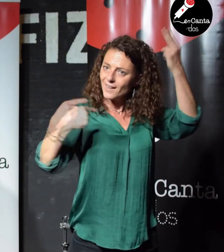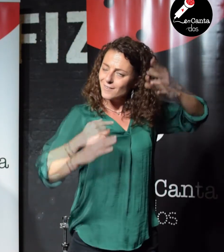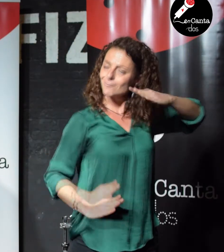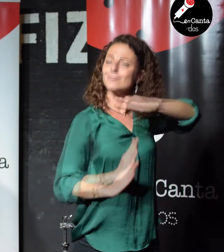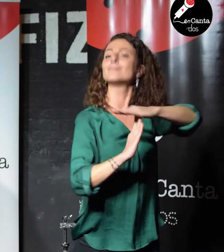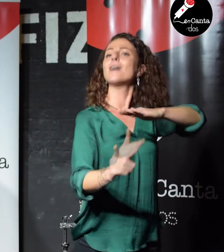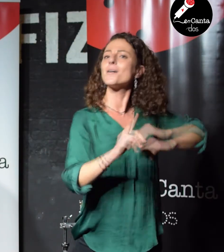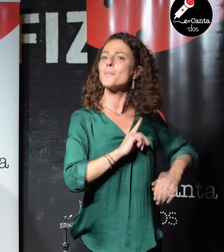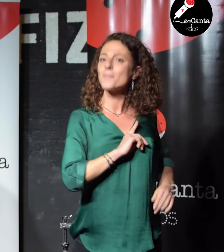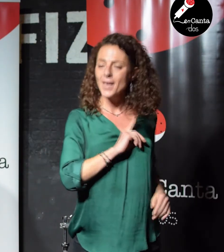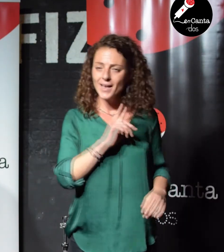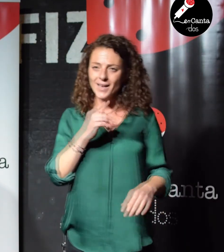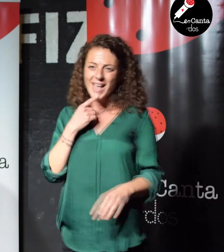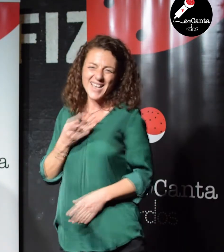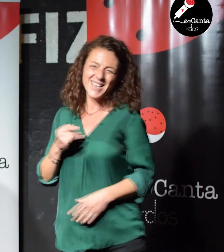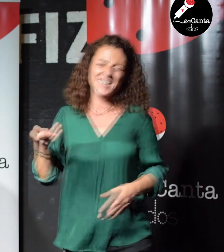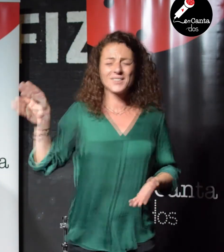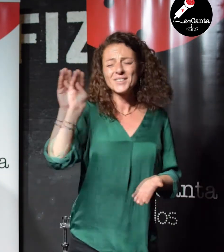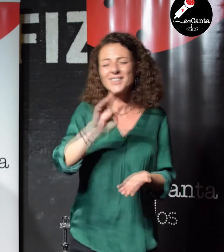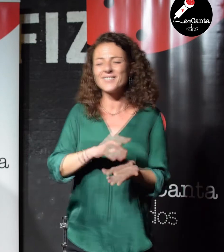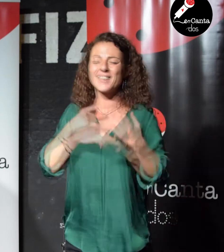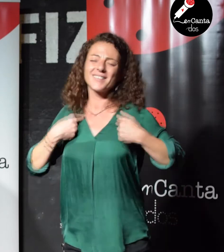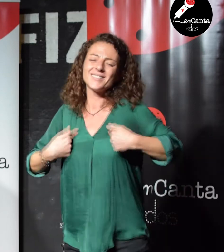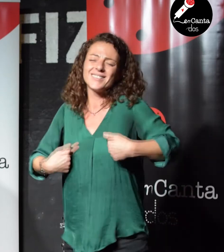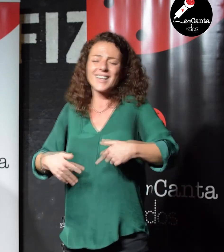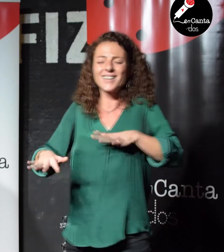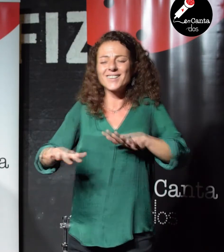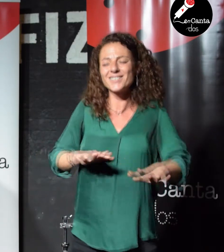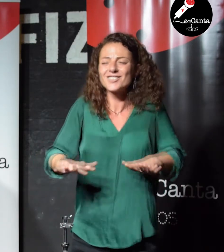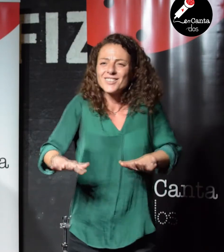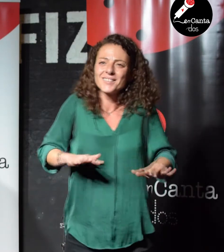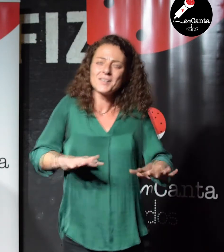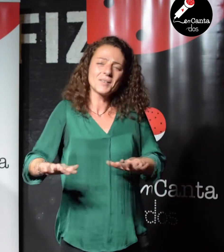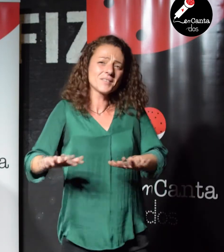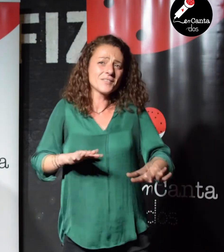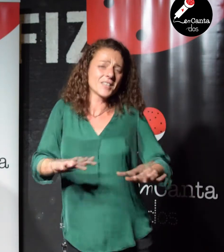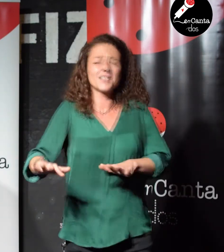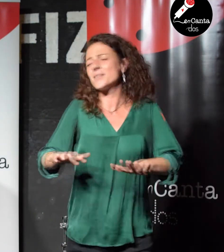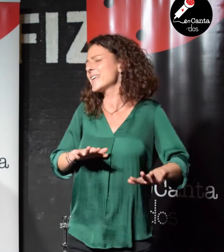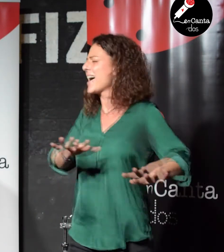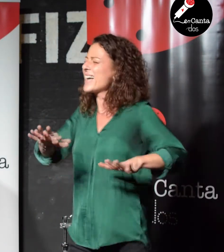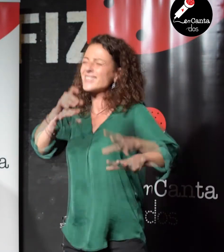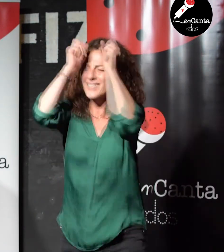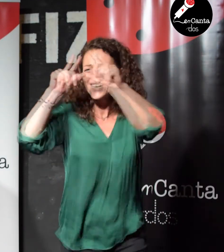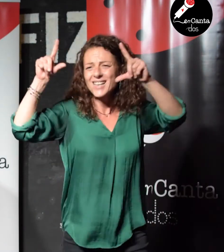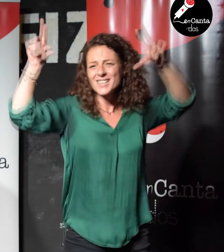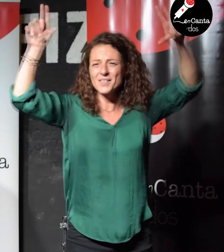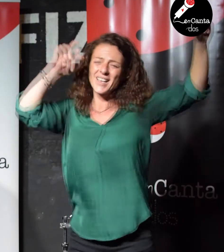y volver a sentir el movimiento a confundir que verás asumiendo